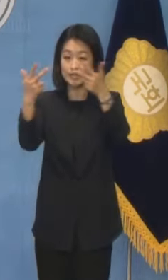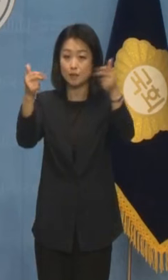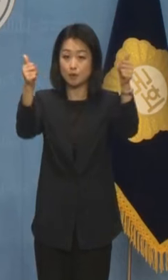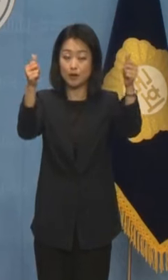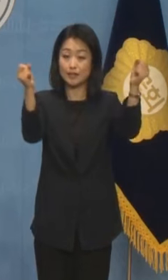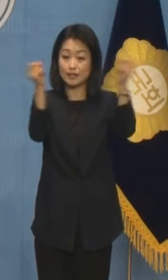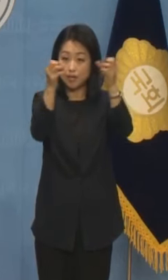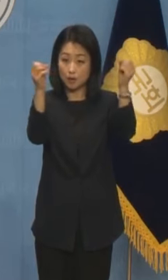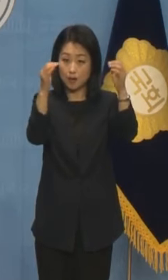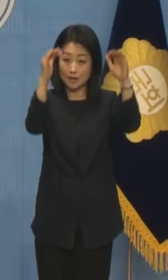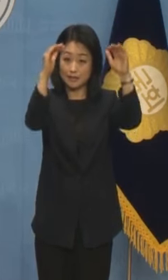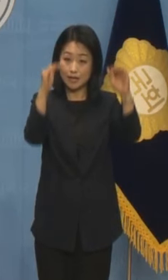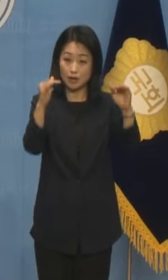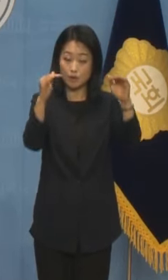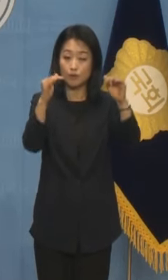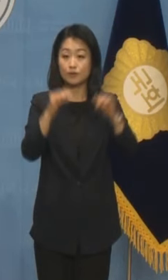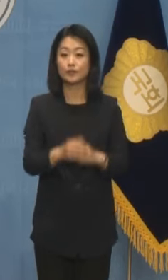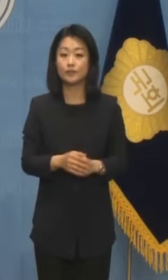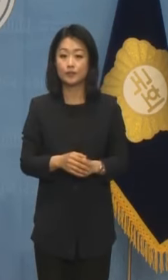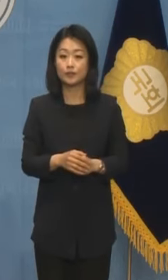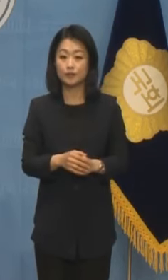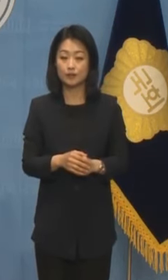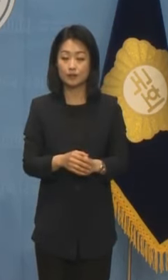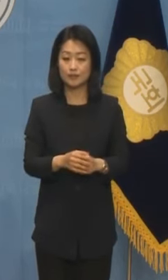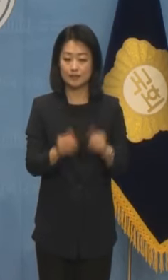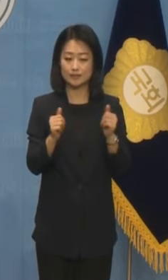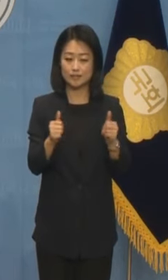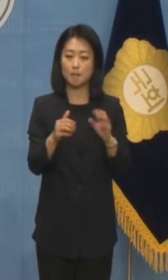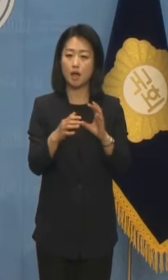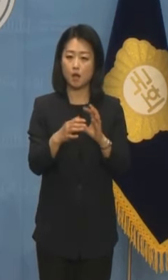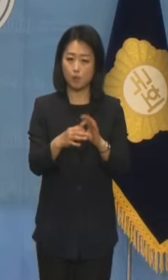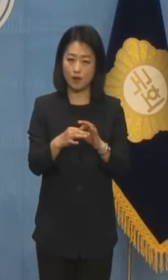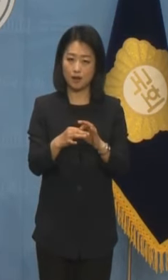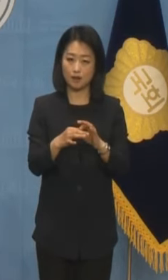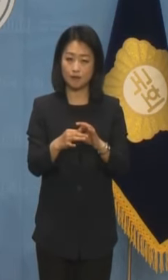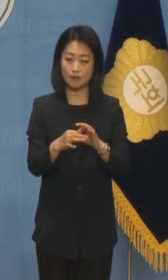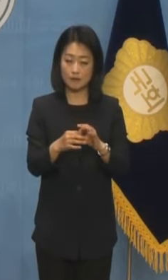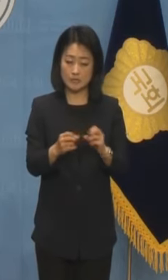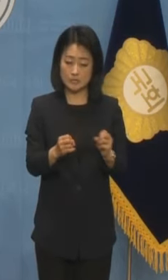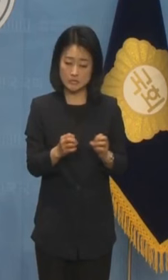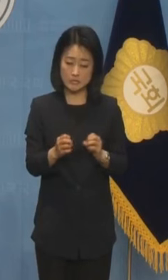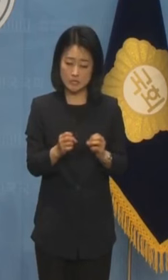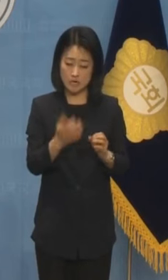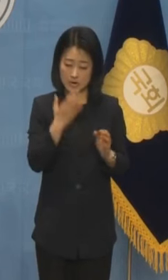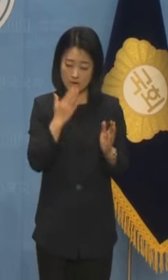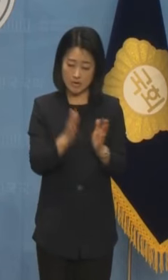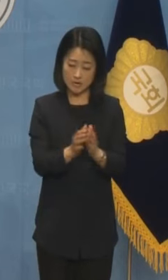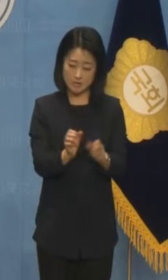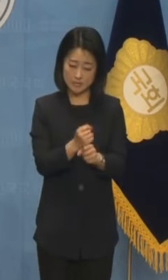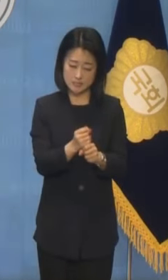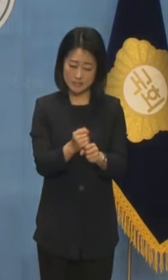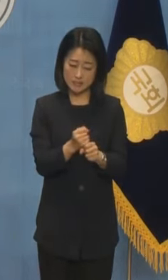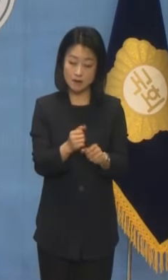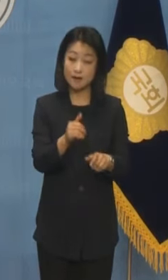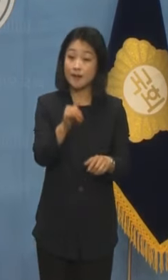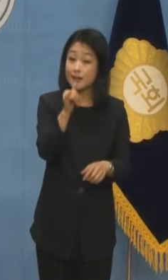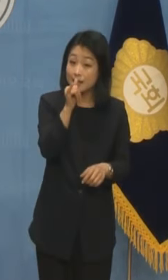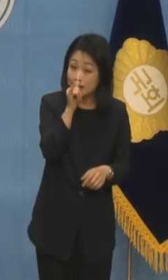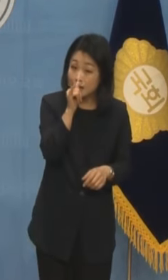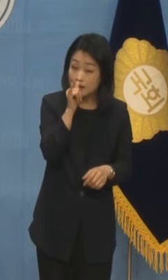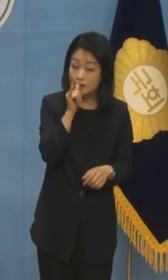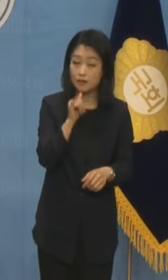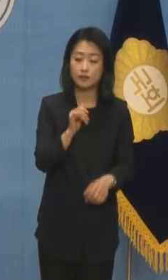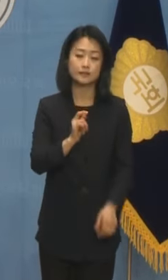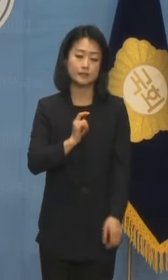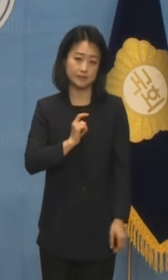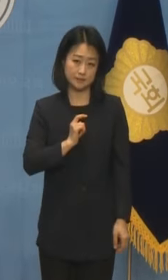회담이 사법 리스크 흥정 등 정략적 담합을 위한 회담이 될 것이라는 우려가 있던